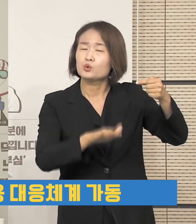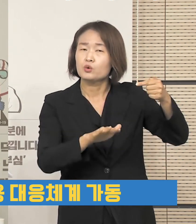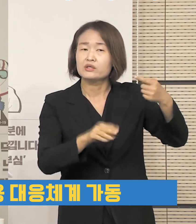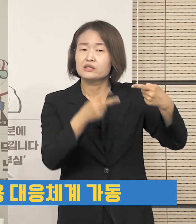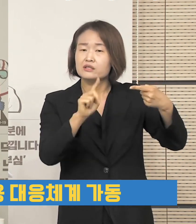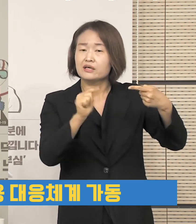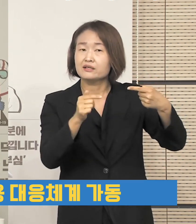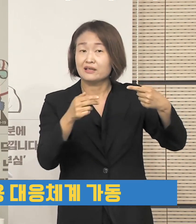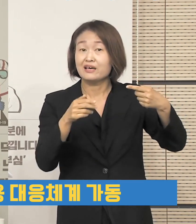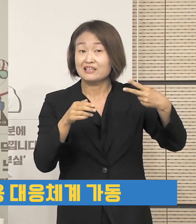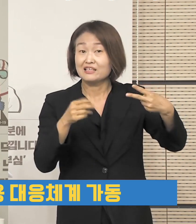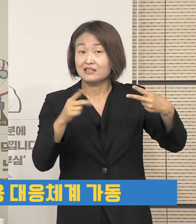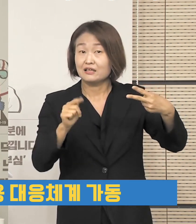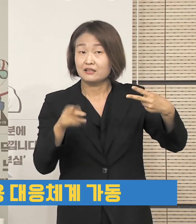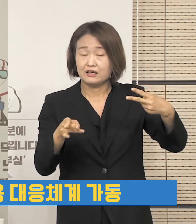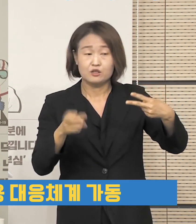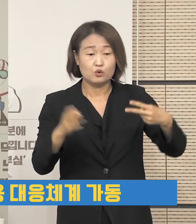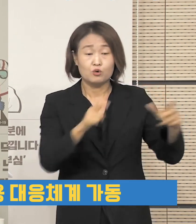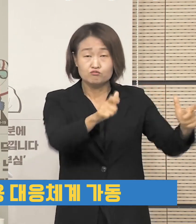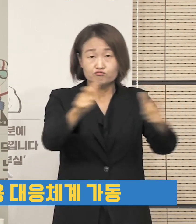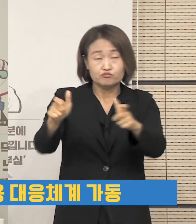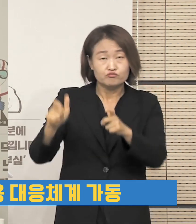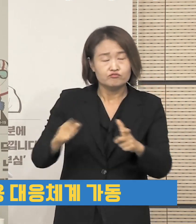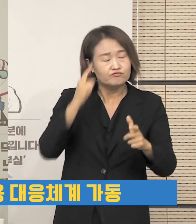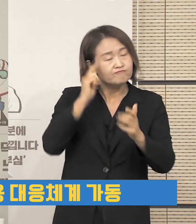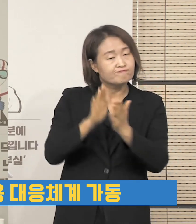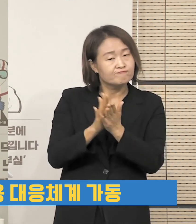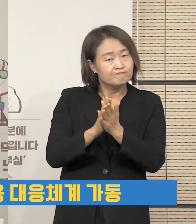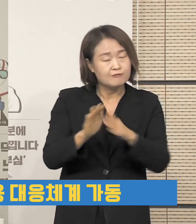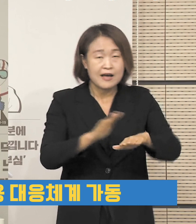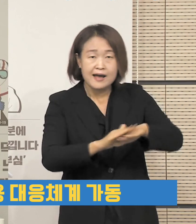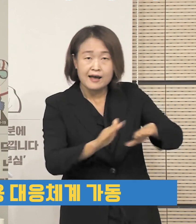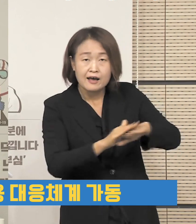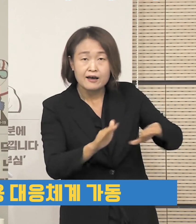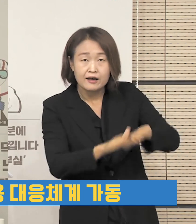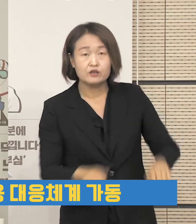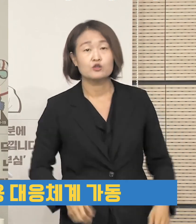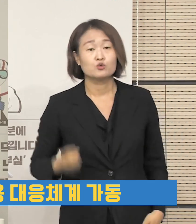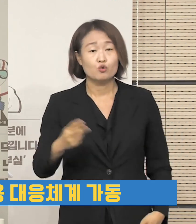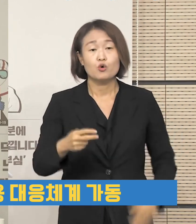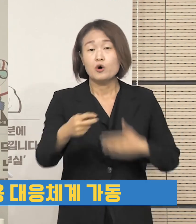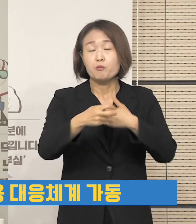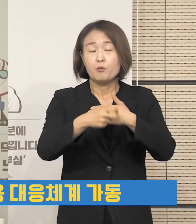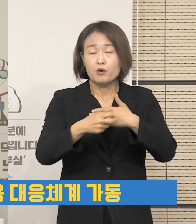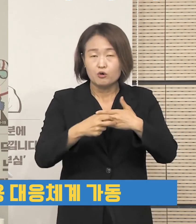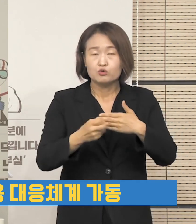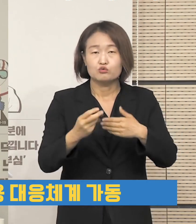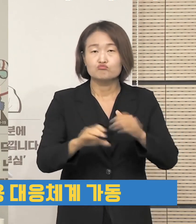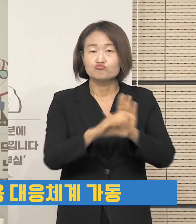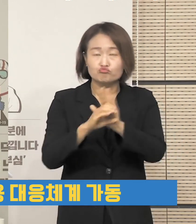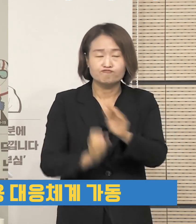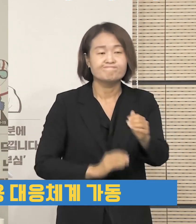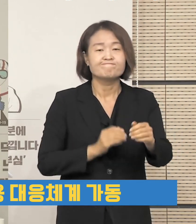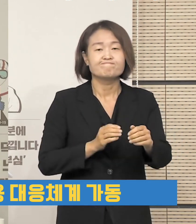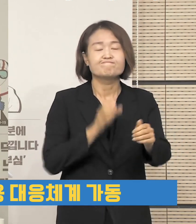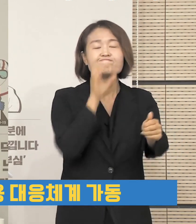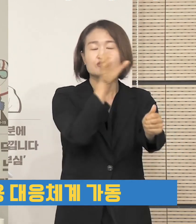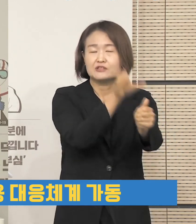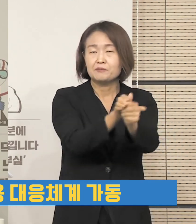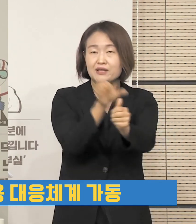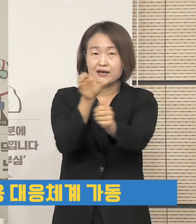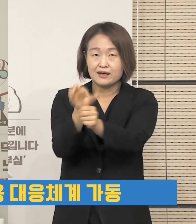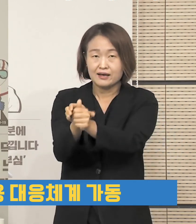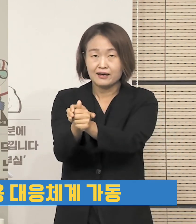2단계에서는 각 지자체별로 자체 대응하면서 거점 전담병원과 생활치료센터를 지정